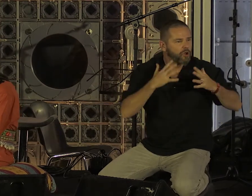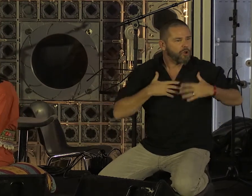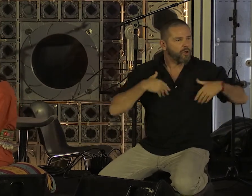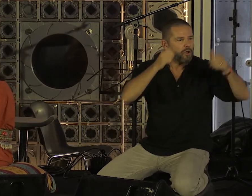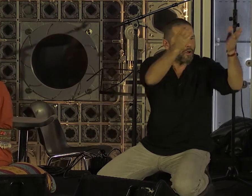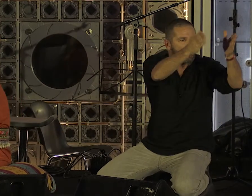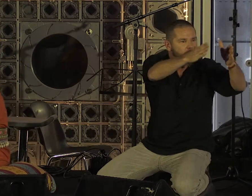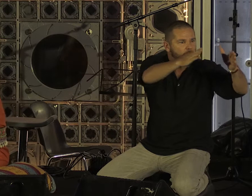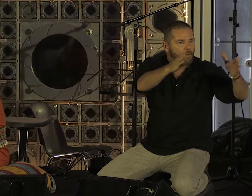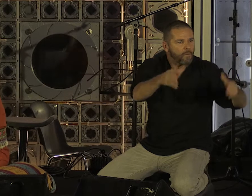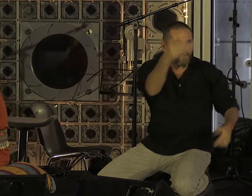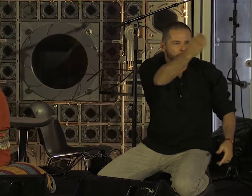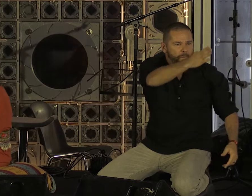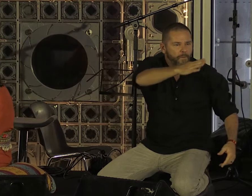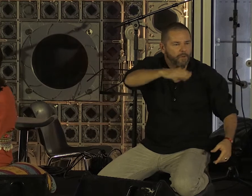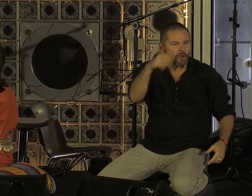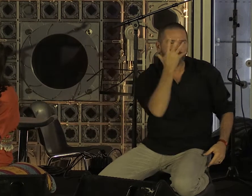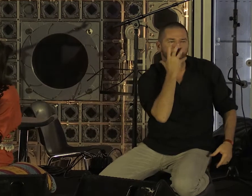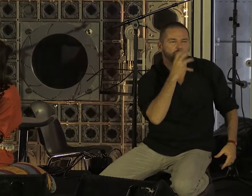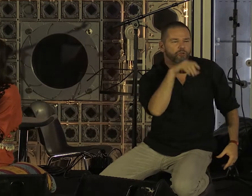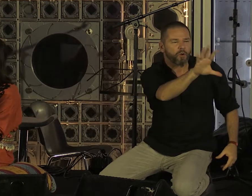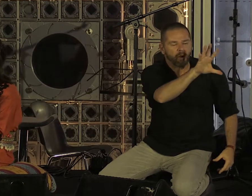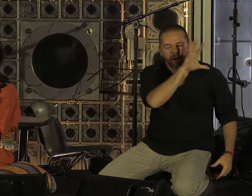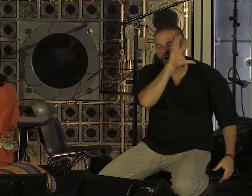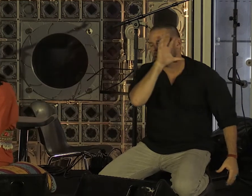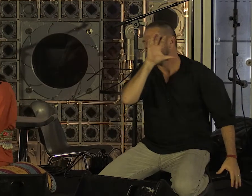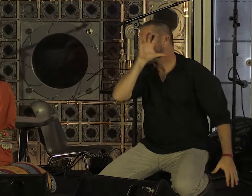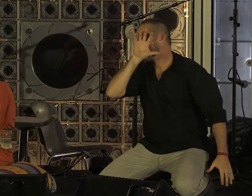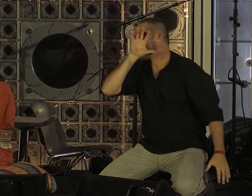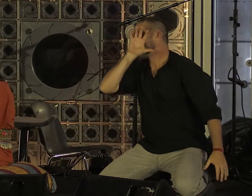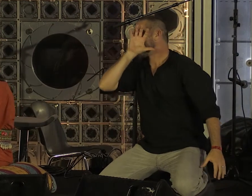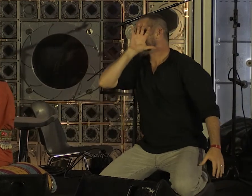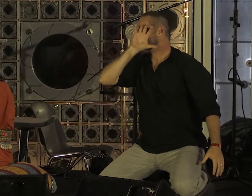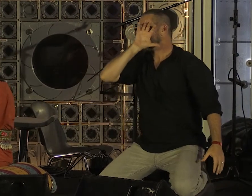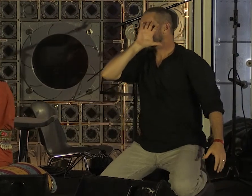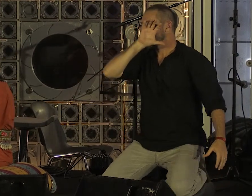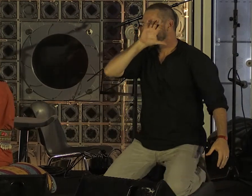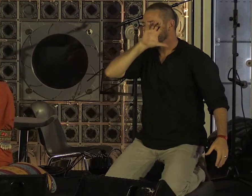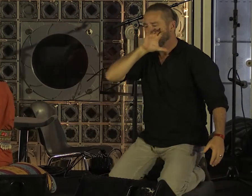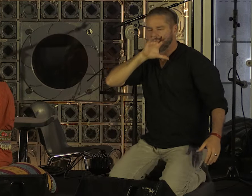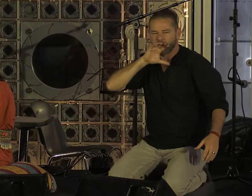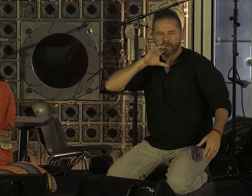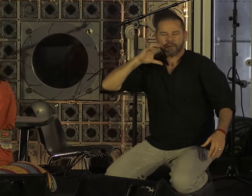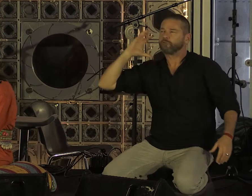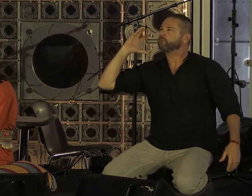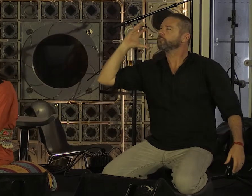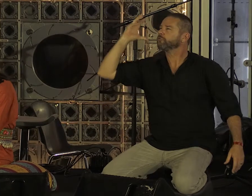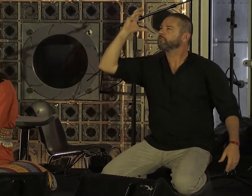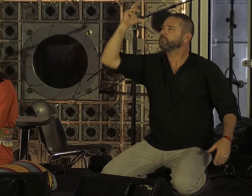Et dans mon sommeil aux aguets, par les mers, de quêtes sans rivage, je connais